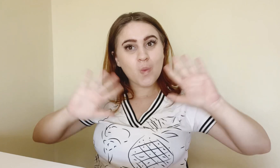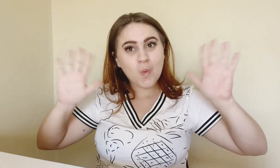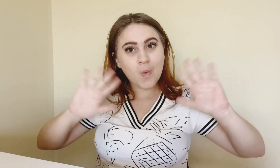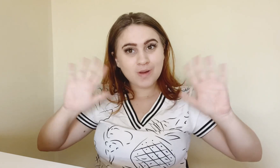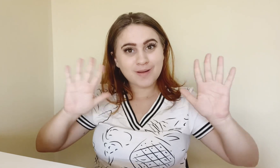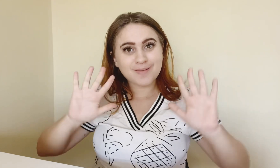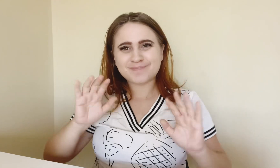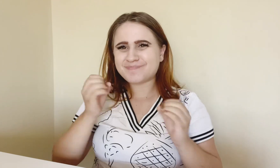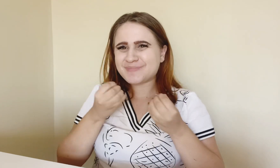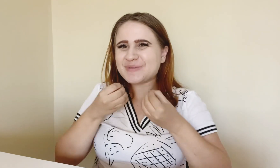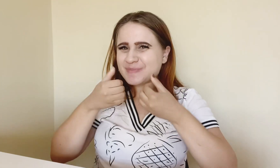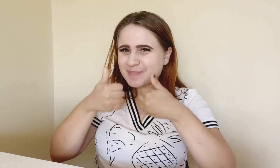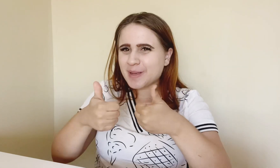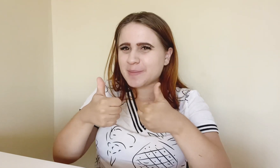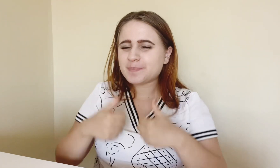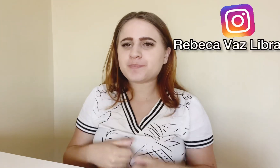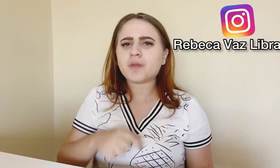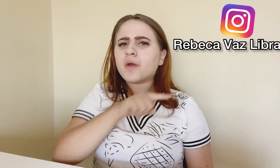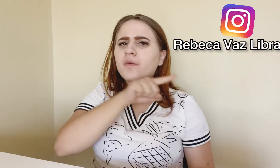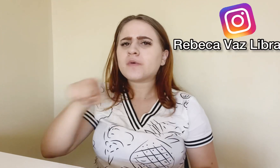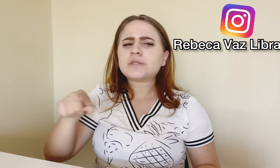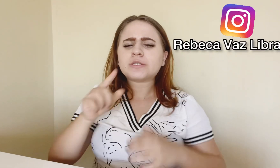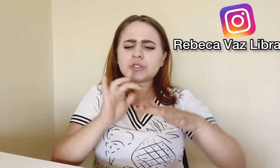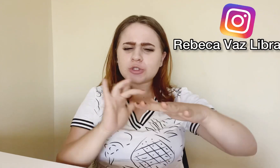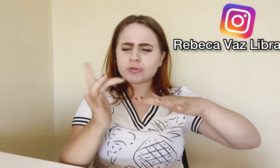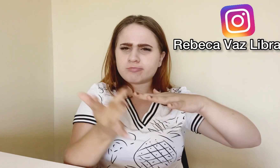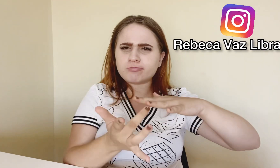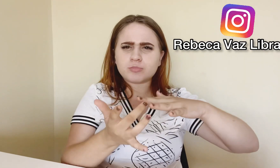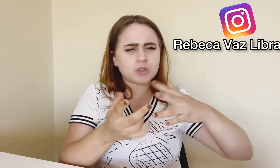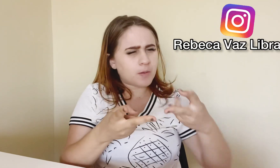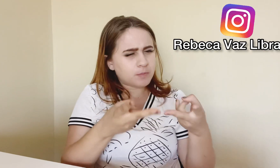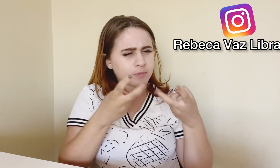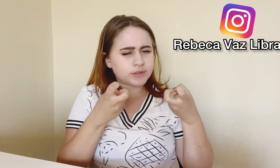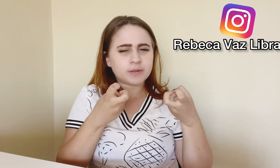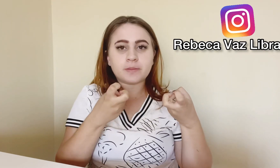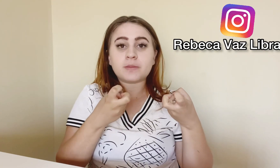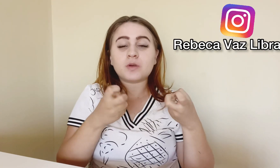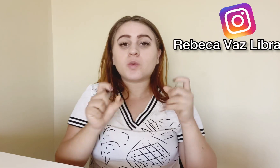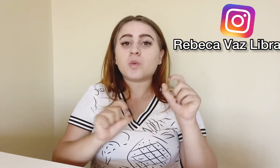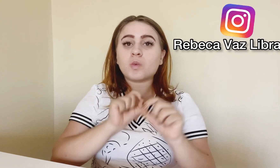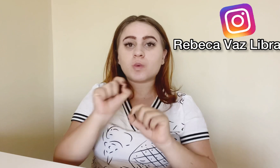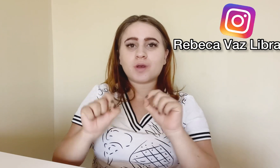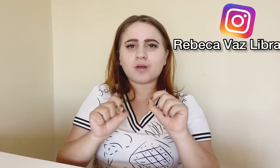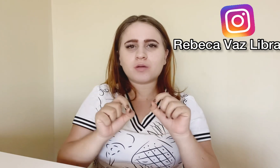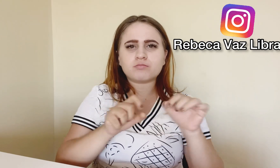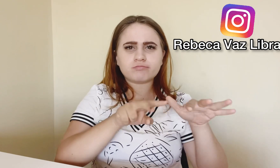Olá, tudo bem? Vocês acompanharam essa semana nas redes sociais?